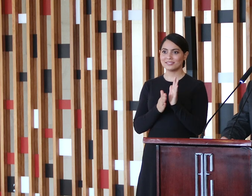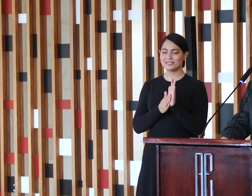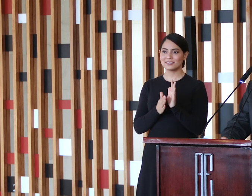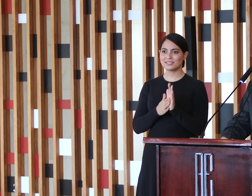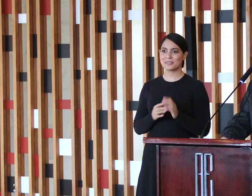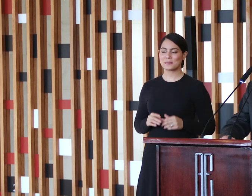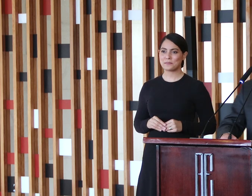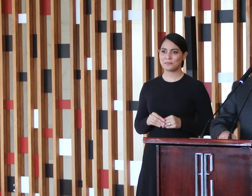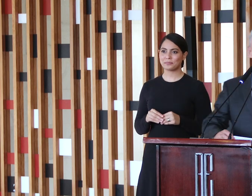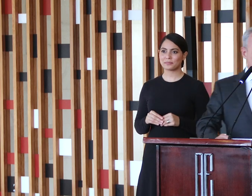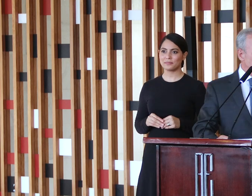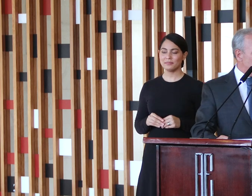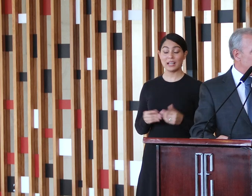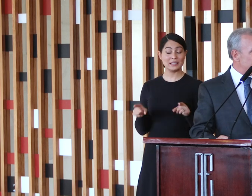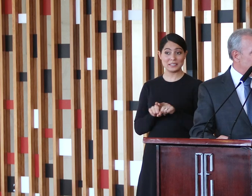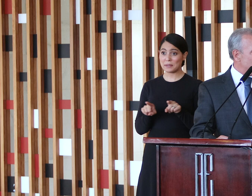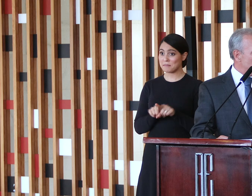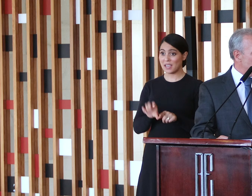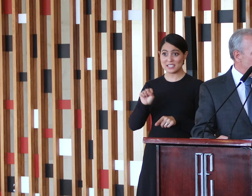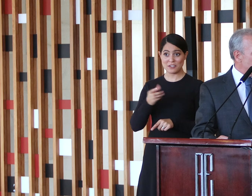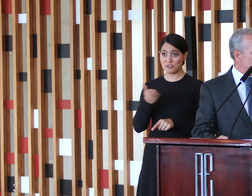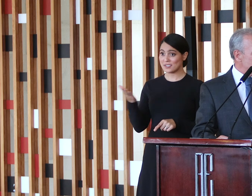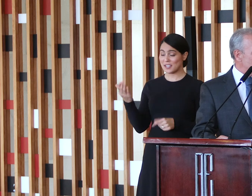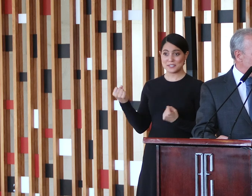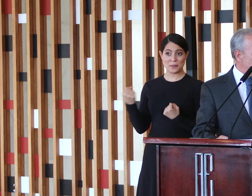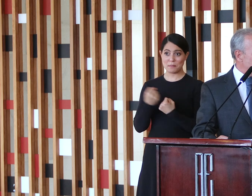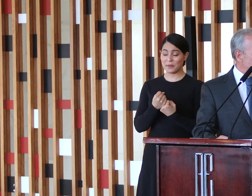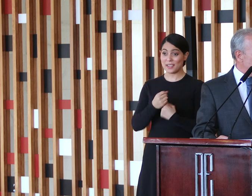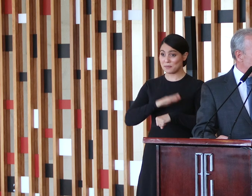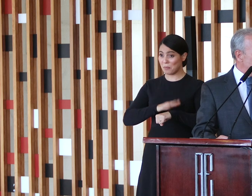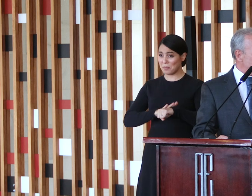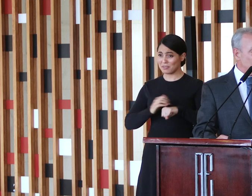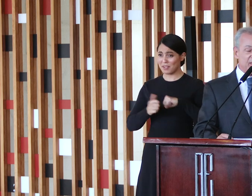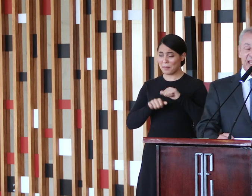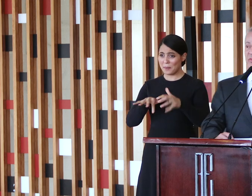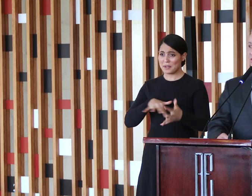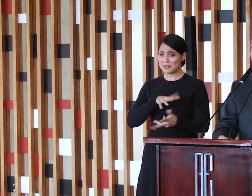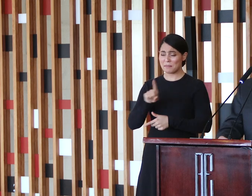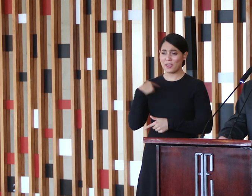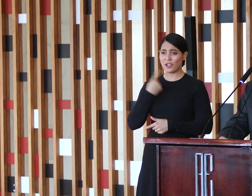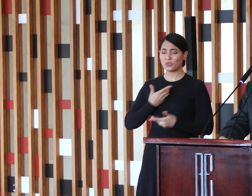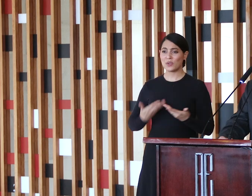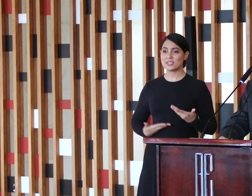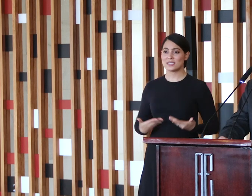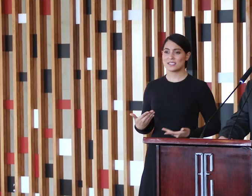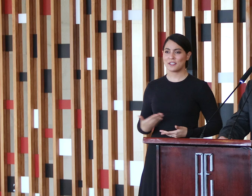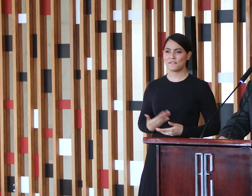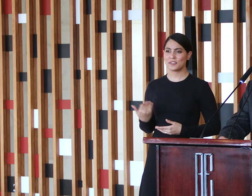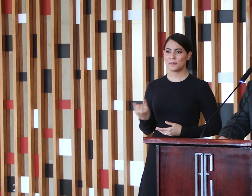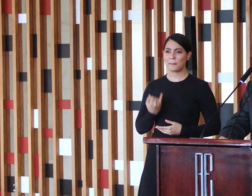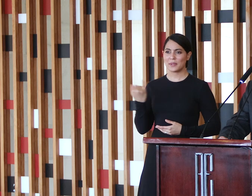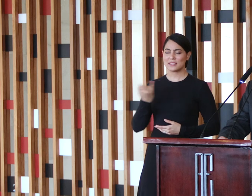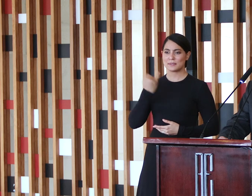Tampouco teríamos enfrentado a pandemia, prestando os serviços essenciais